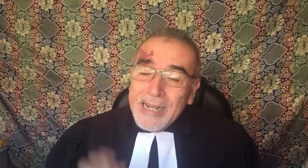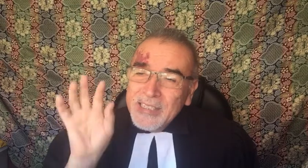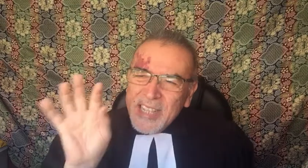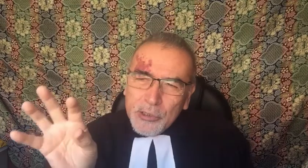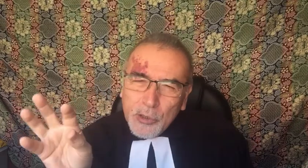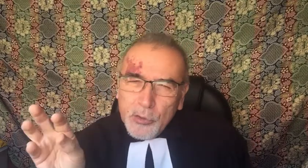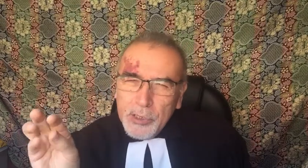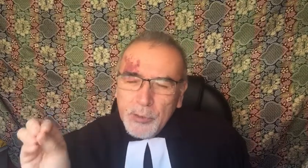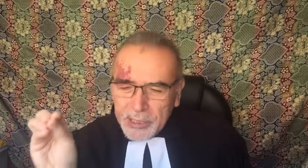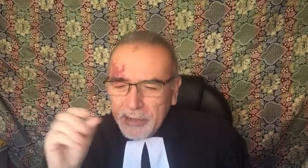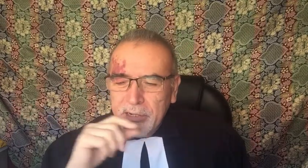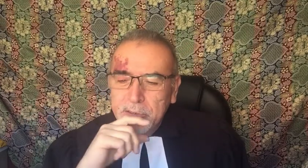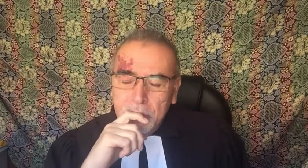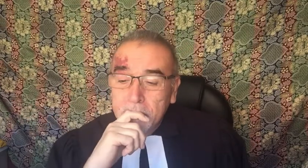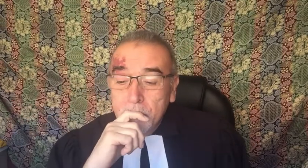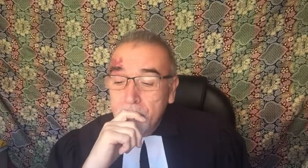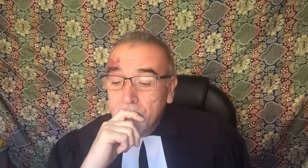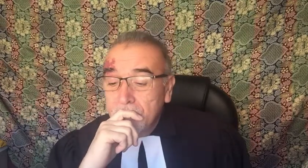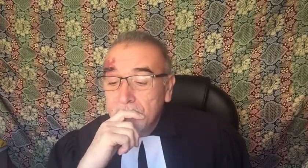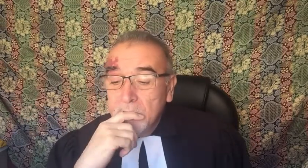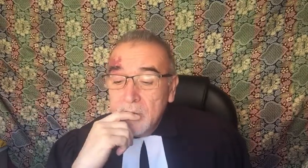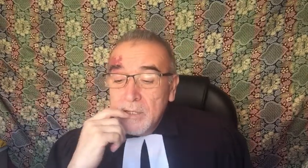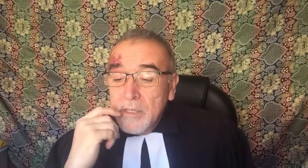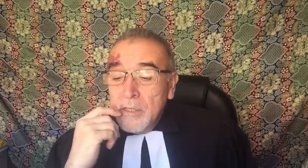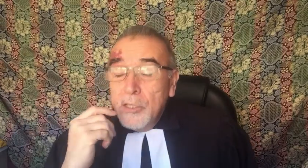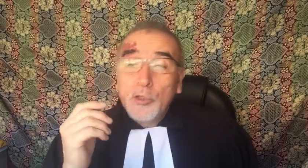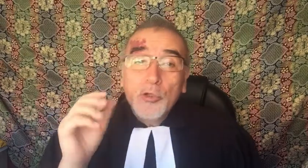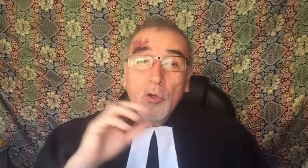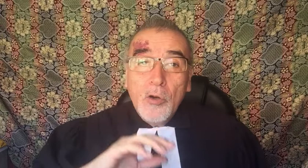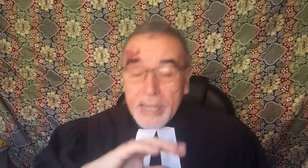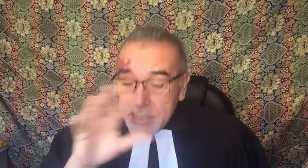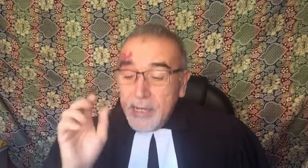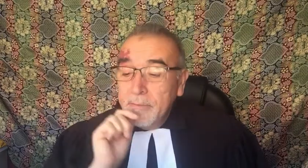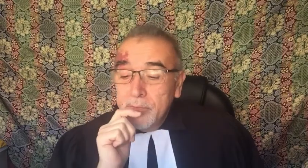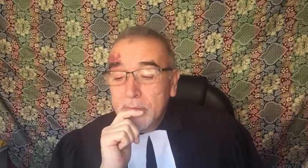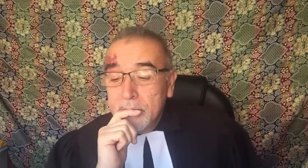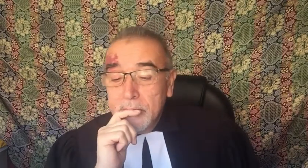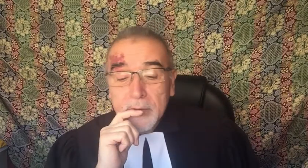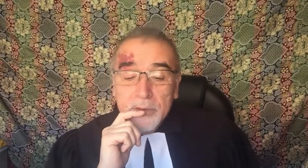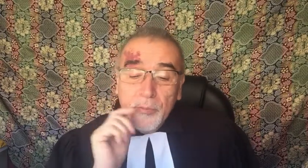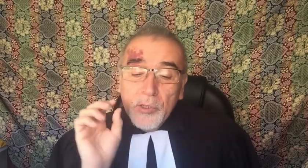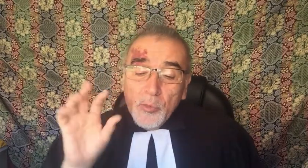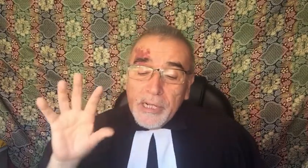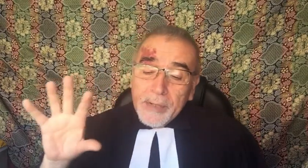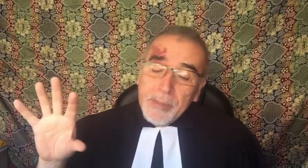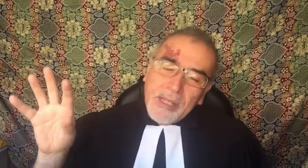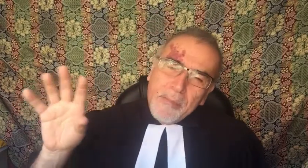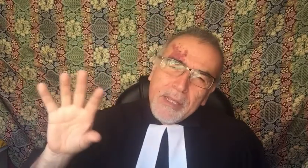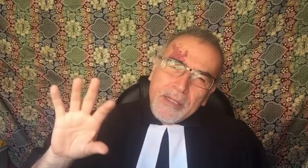centro de nuestra reflexión. En torno a ella, se pueden ubicar mentalmente